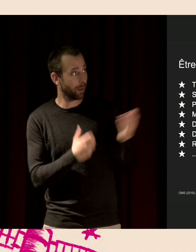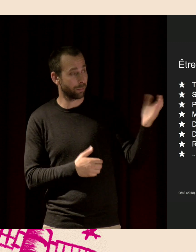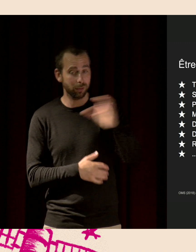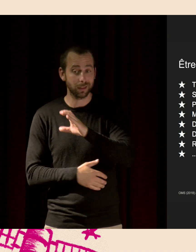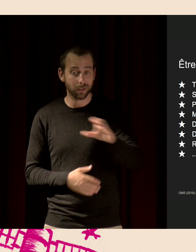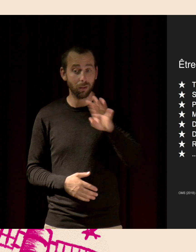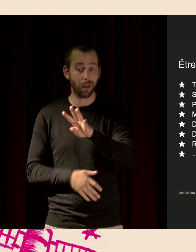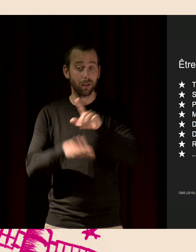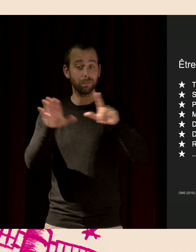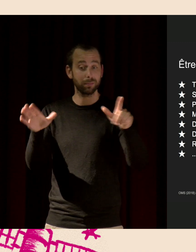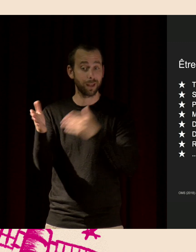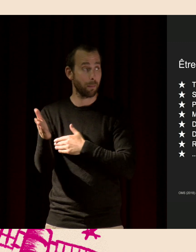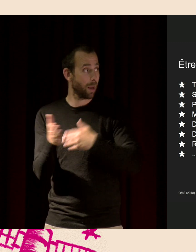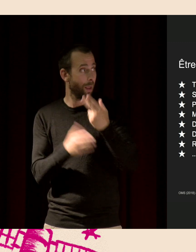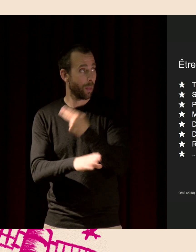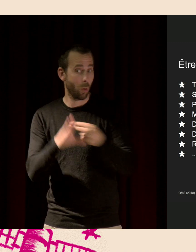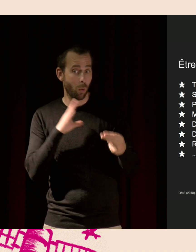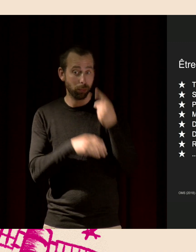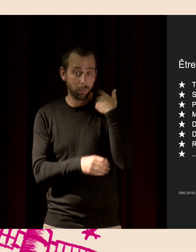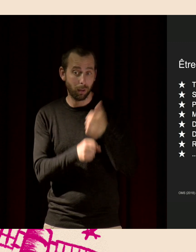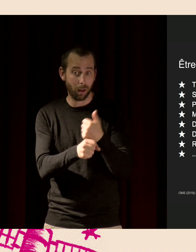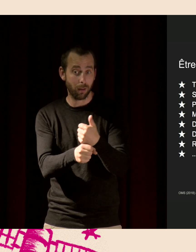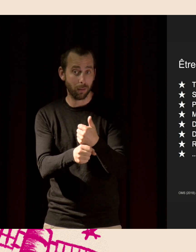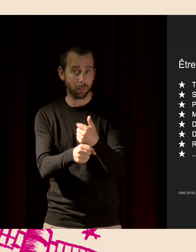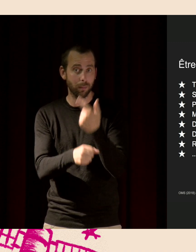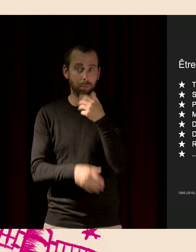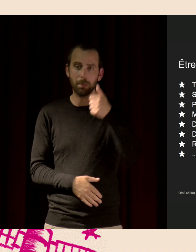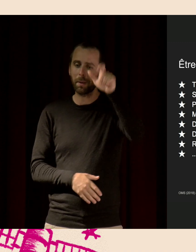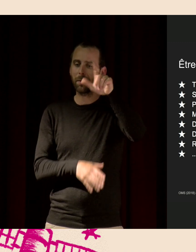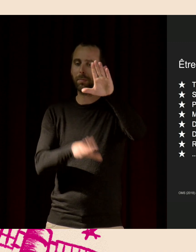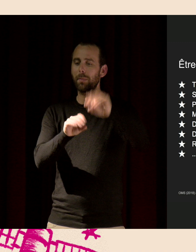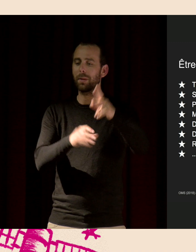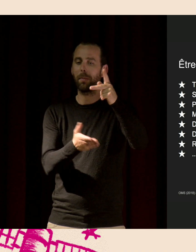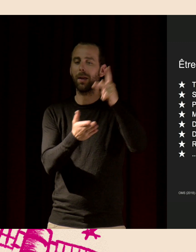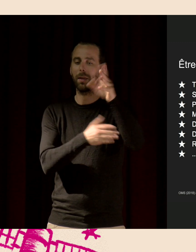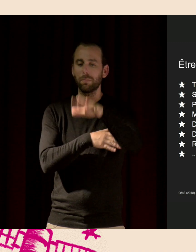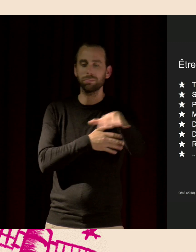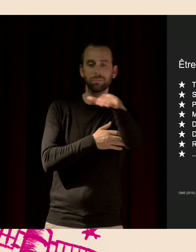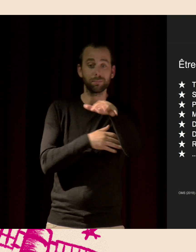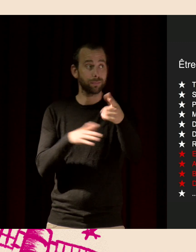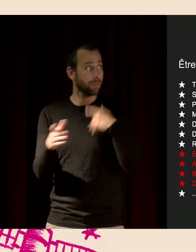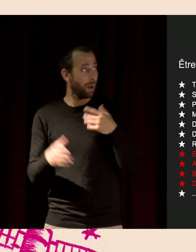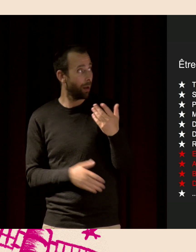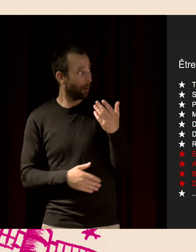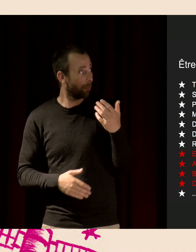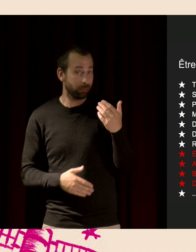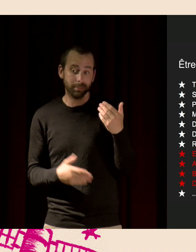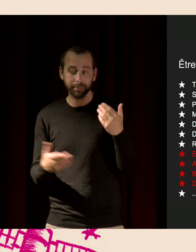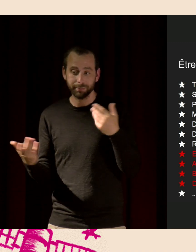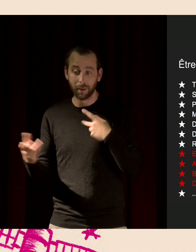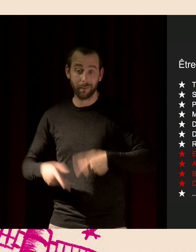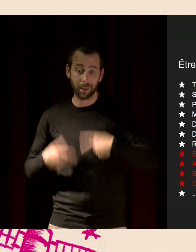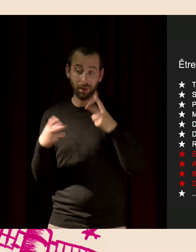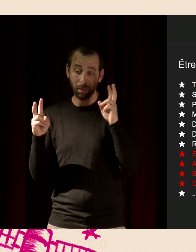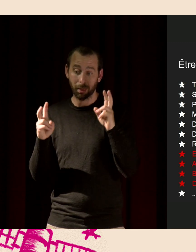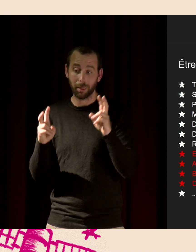Un Francilien perd deux à trois ans de vie à cause du bruit. Donc, c'est vraiment significatif, c'est vraiment impactant. Et, en fait,